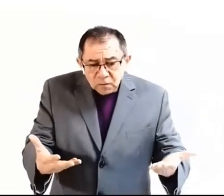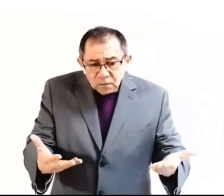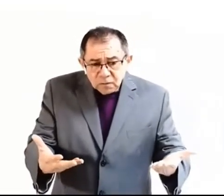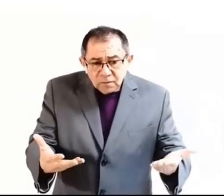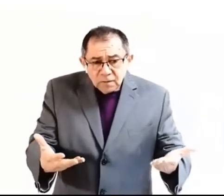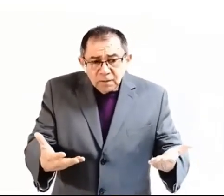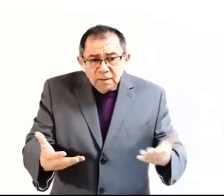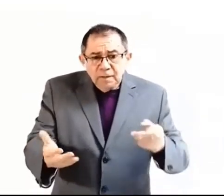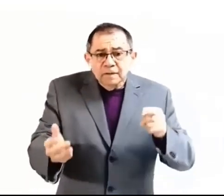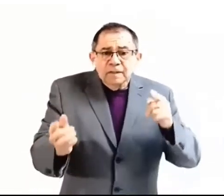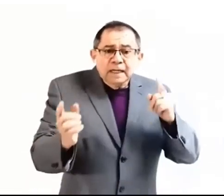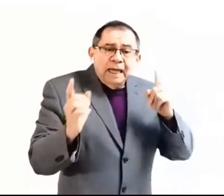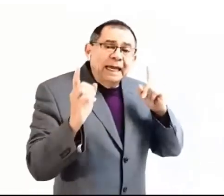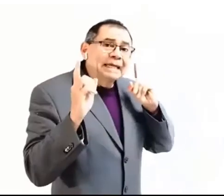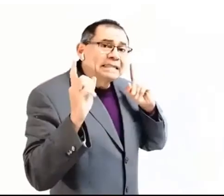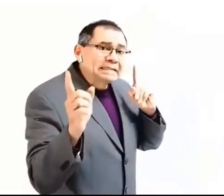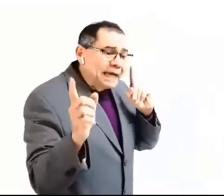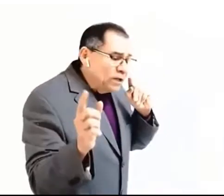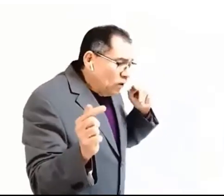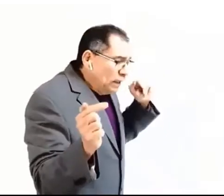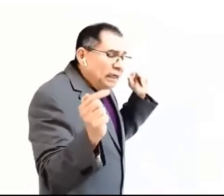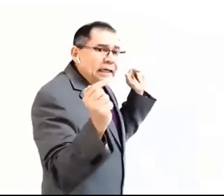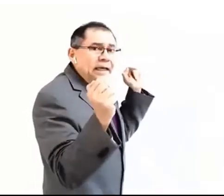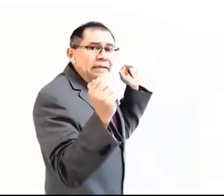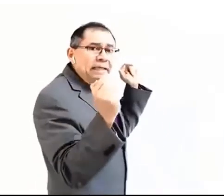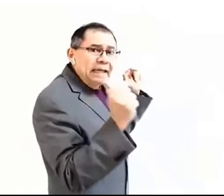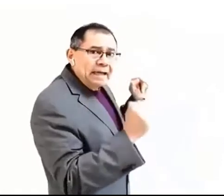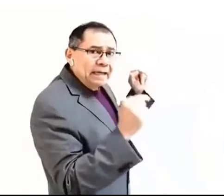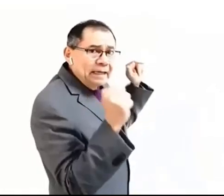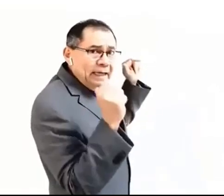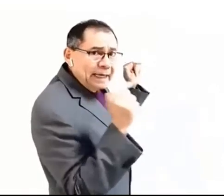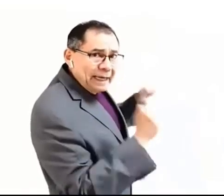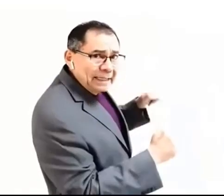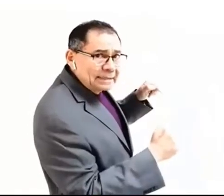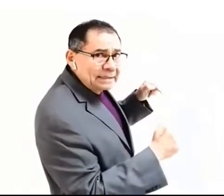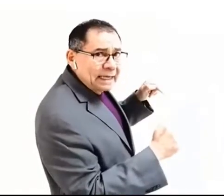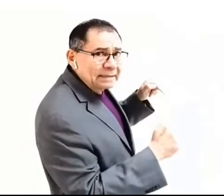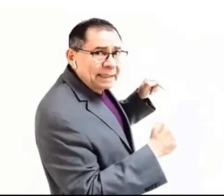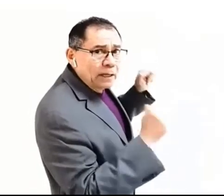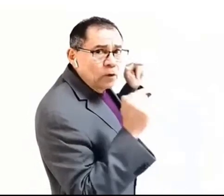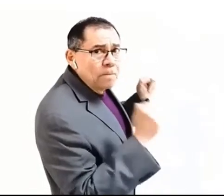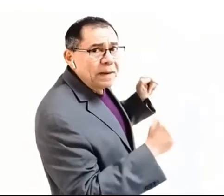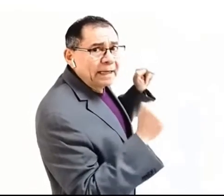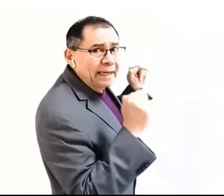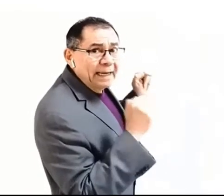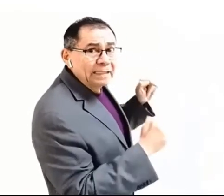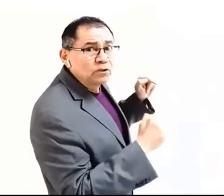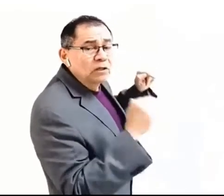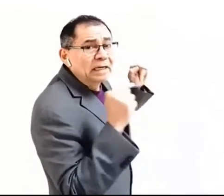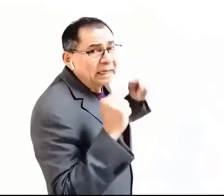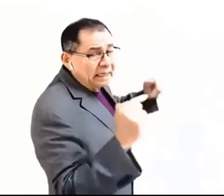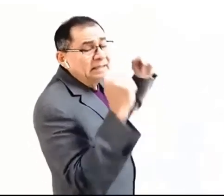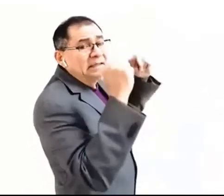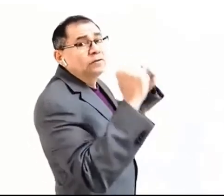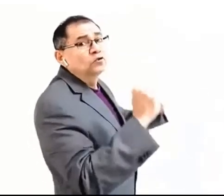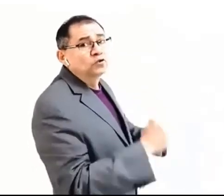es necesario que tengan esas, que cumplan esos requisitos,